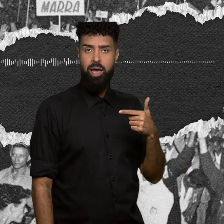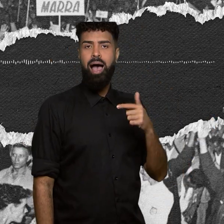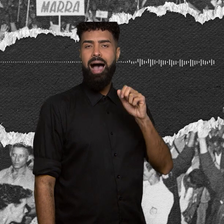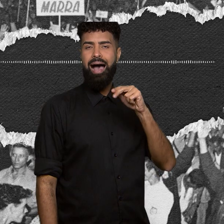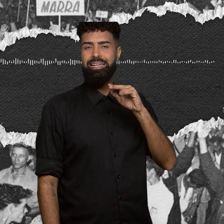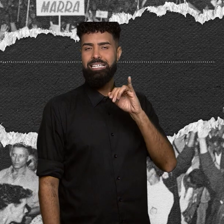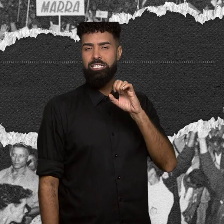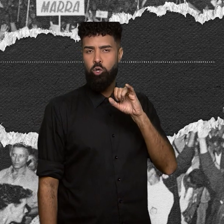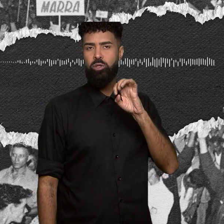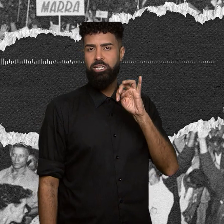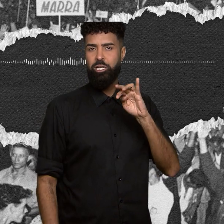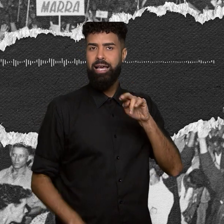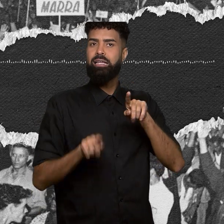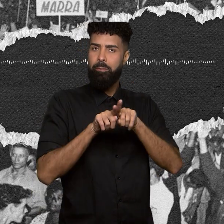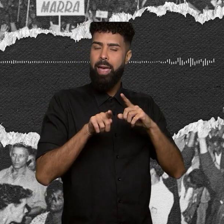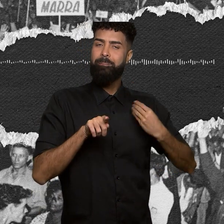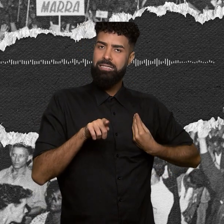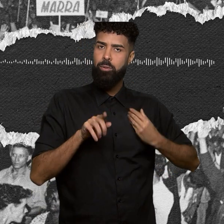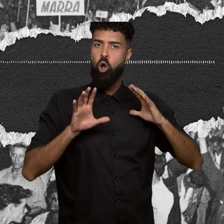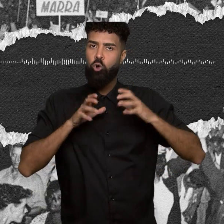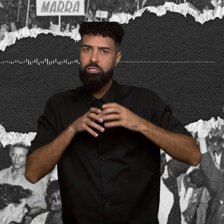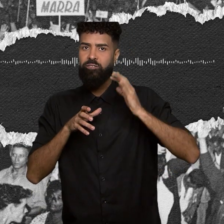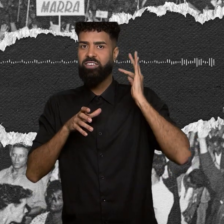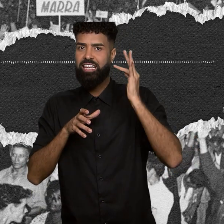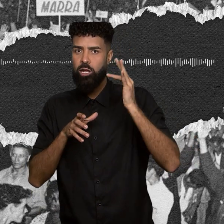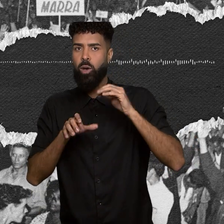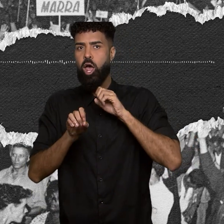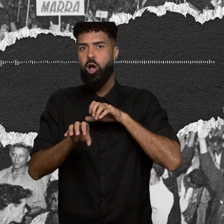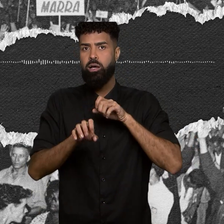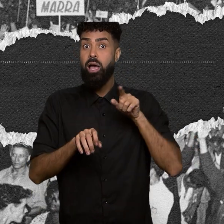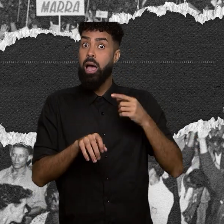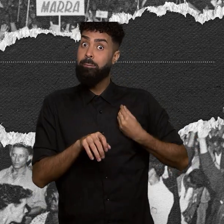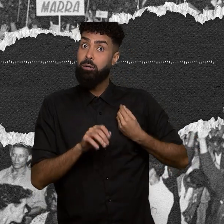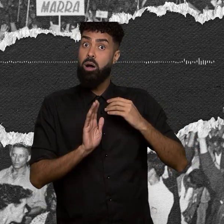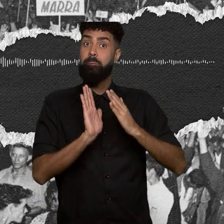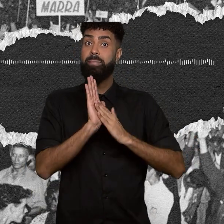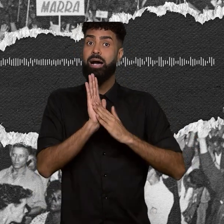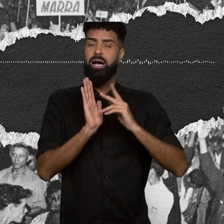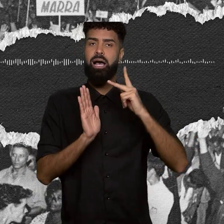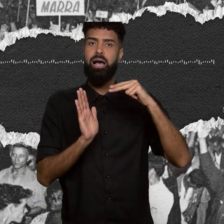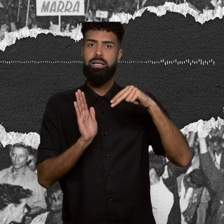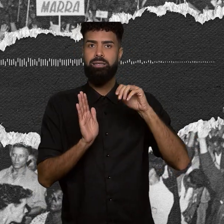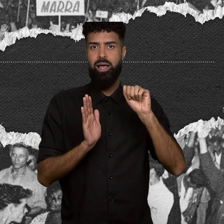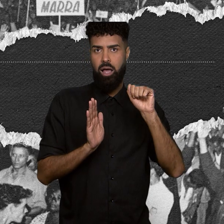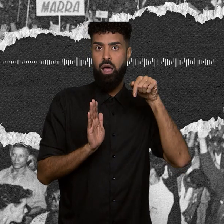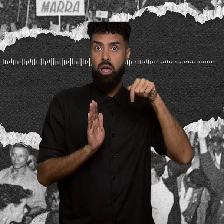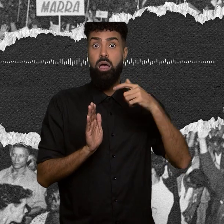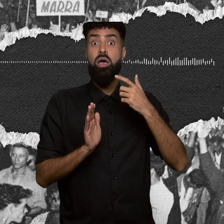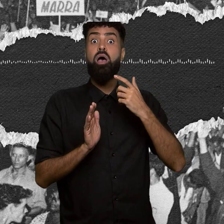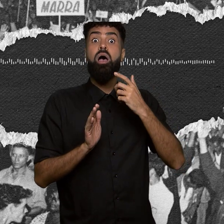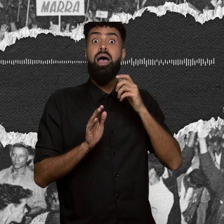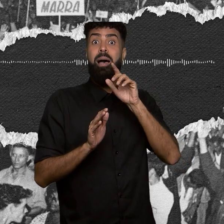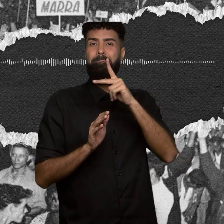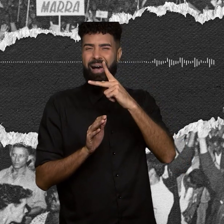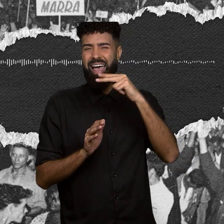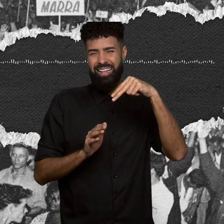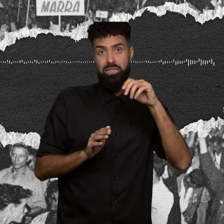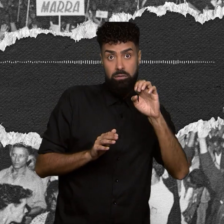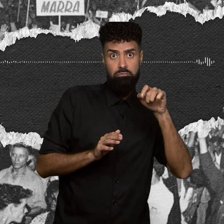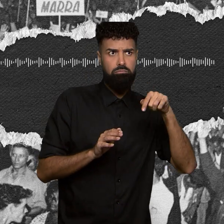Conselho Federal de Educação, foi protagonista na elaboração do Plano Nacional de Educação, e o projeto da UNB era referência da reforma